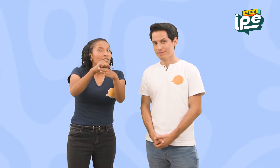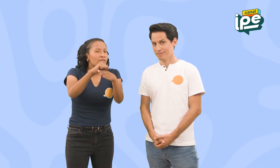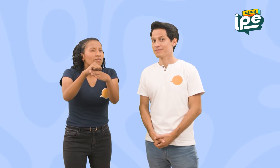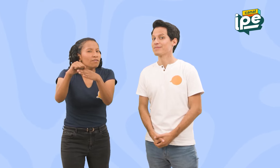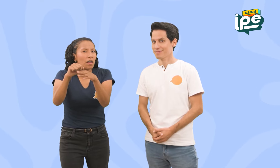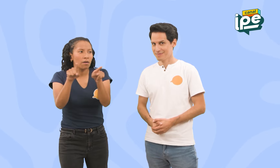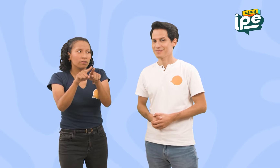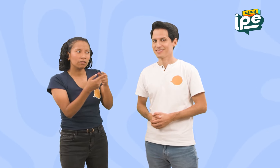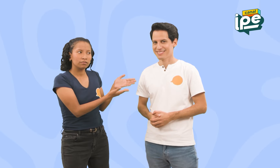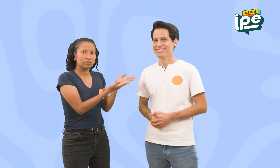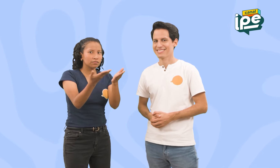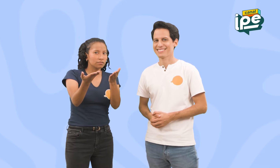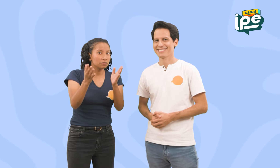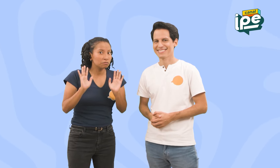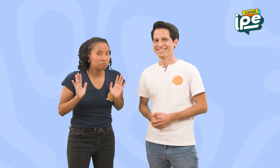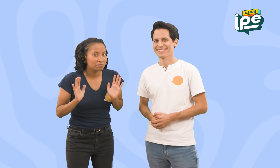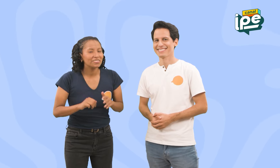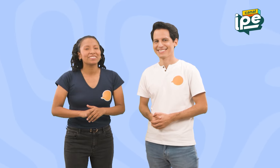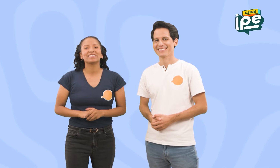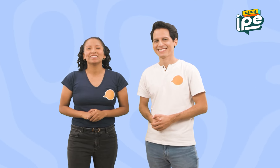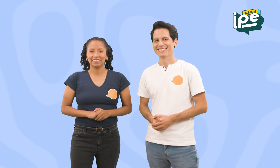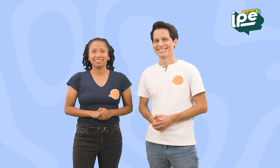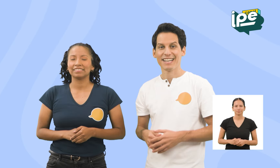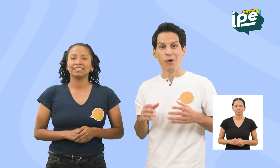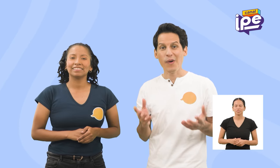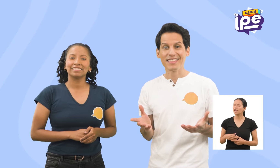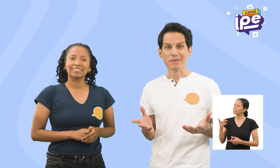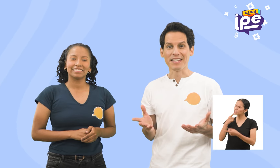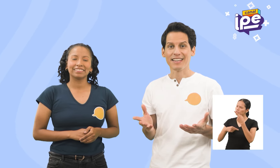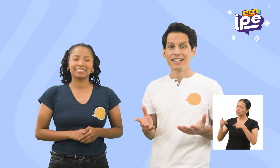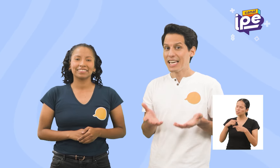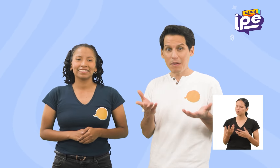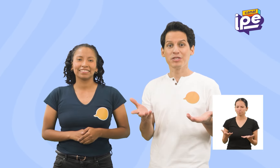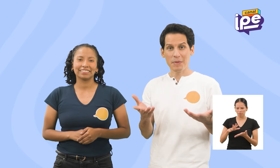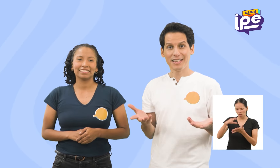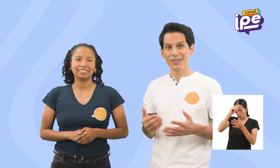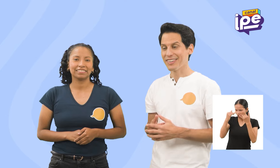en sus casas estén practicando así como tú lo estás haciendo. ¡Cuéntame! ¿Qué vamos a aprender hoy?